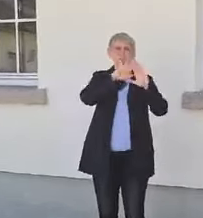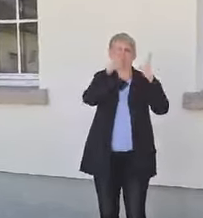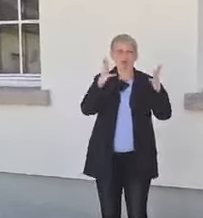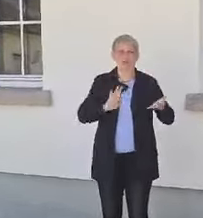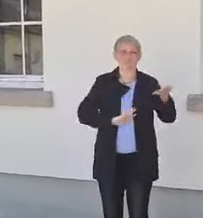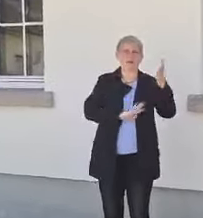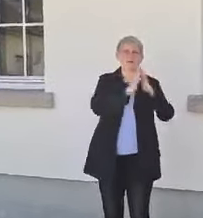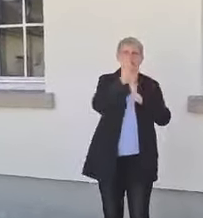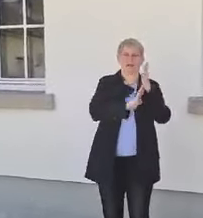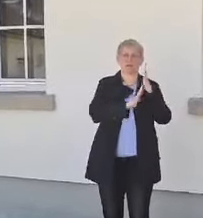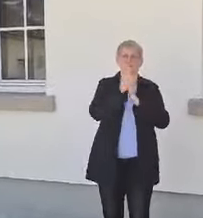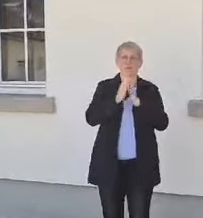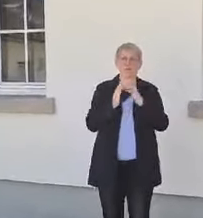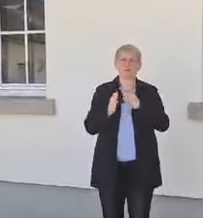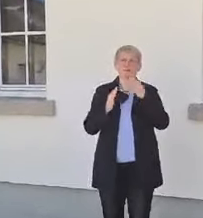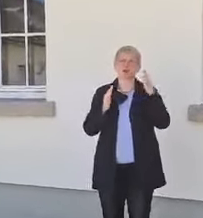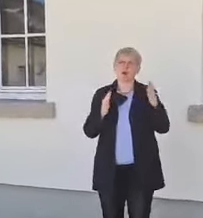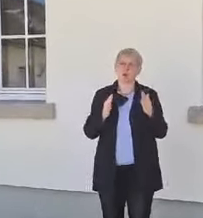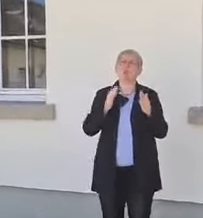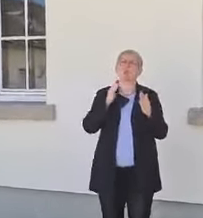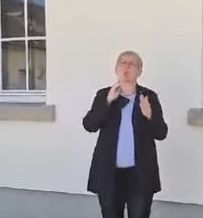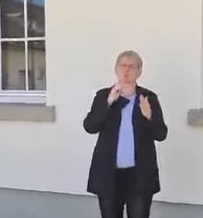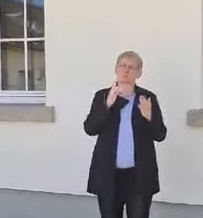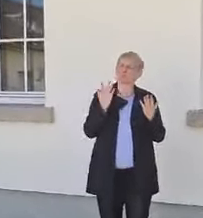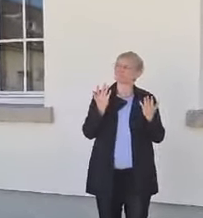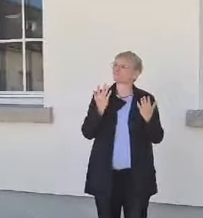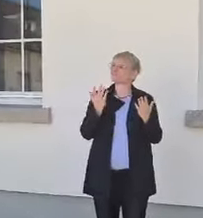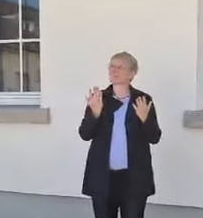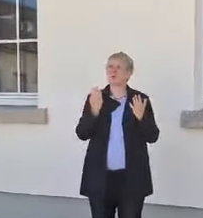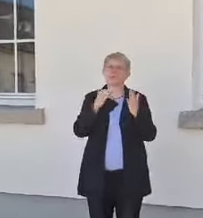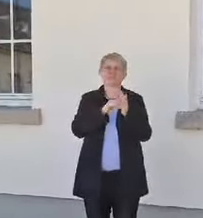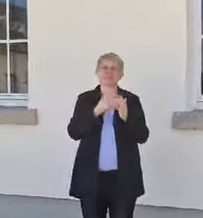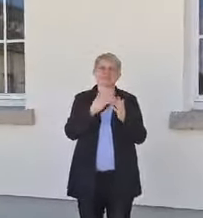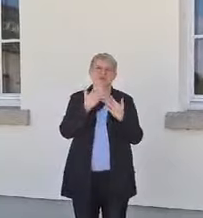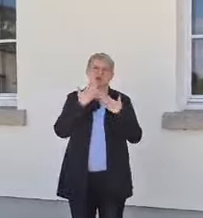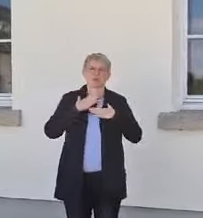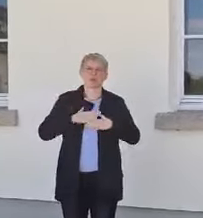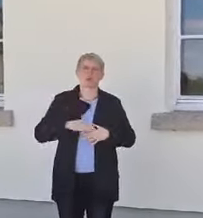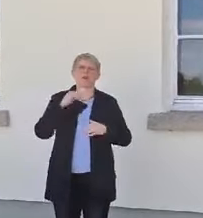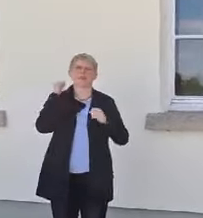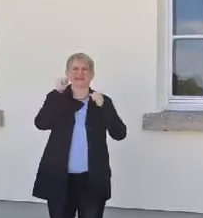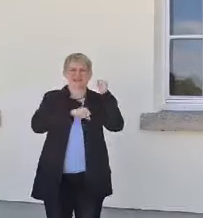auch tatsächlich körperliche Gewalt gegenüber Personen.